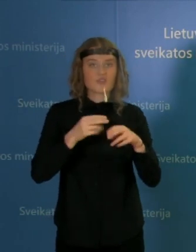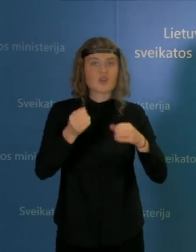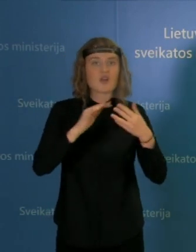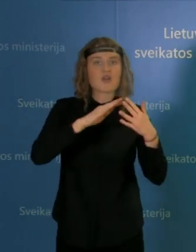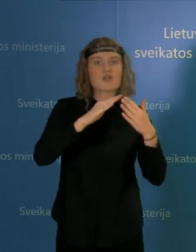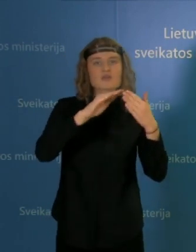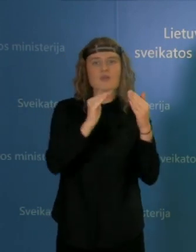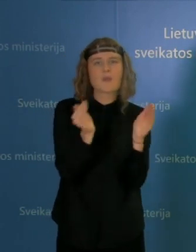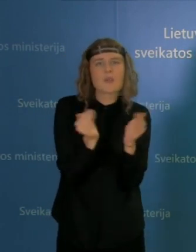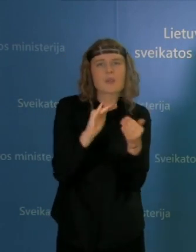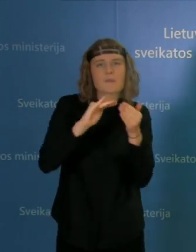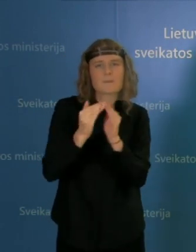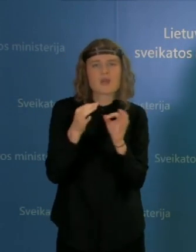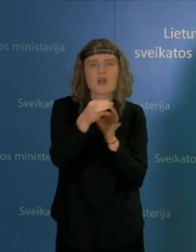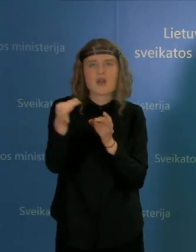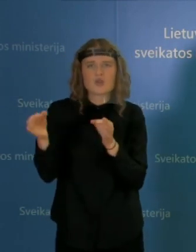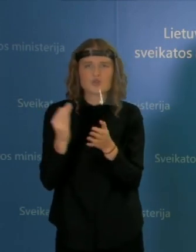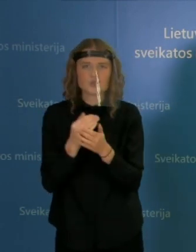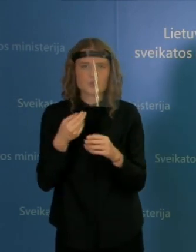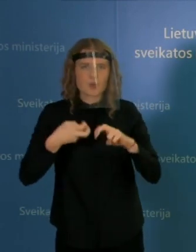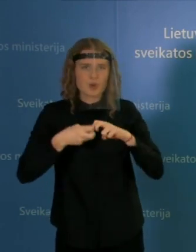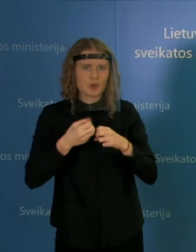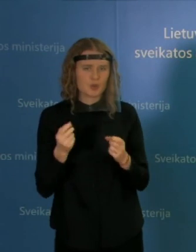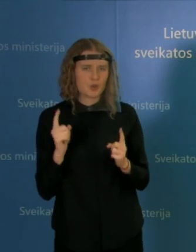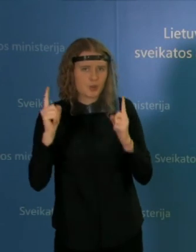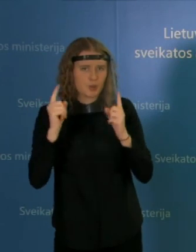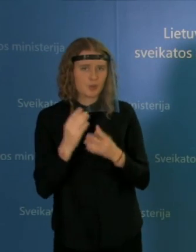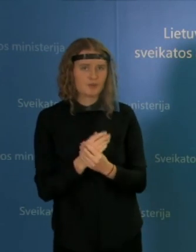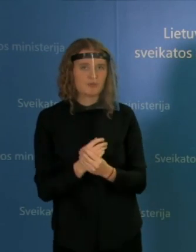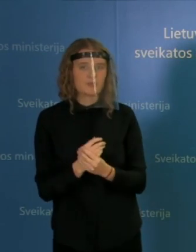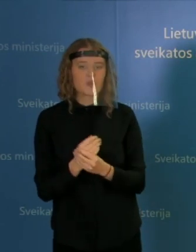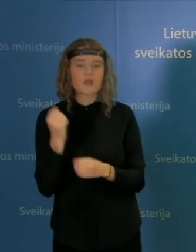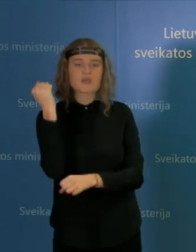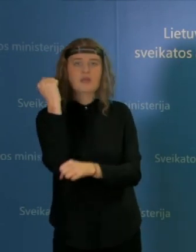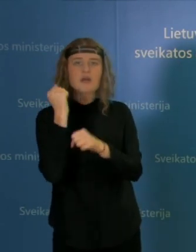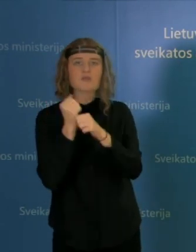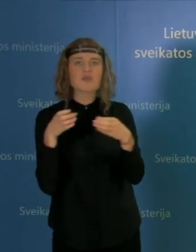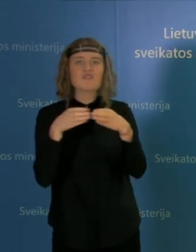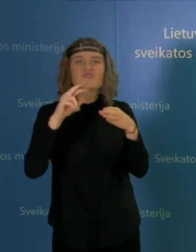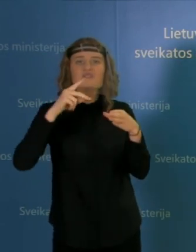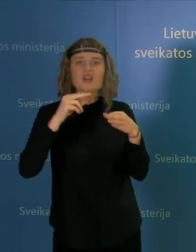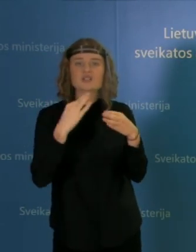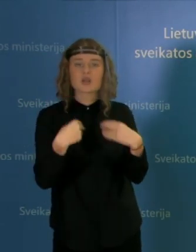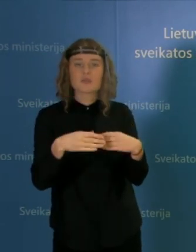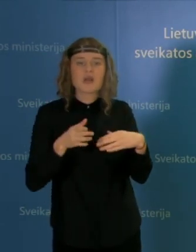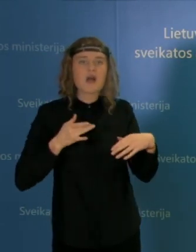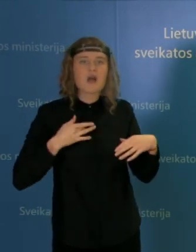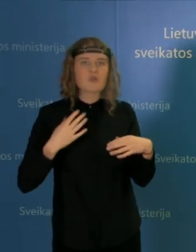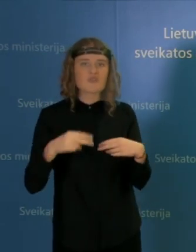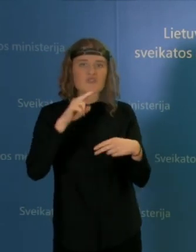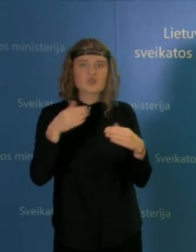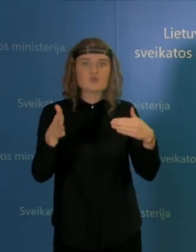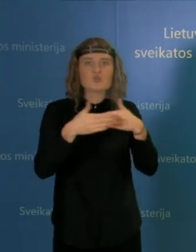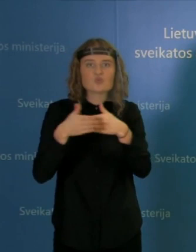naujųjų metų, kai bus retinamos ir farmako technikų gretos, kai kurių vaistinių lauks uždarimas. Ar ministerė